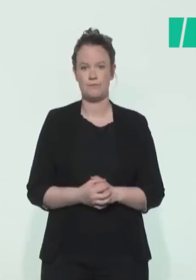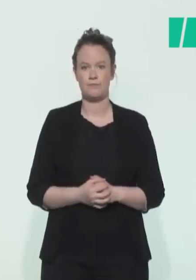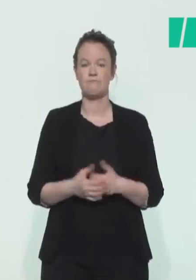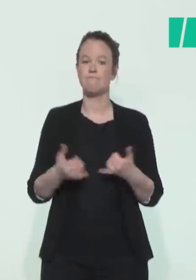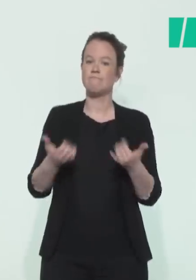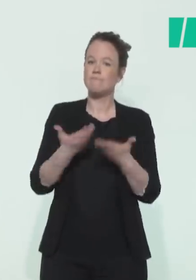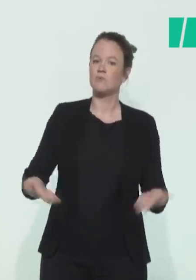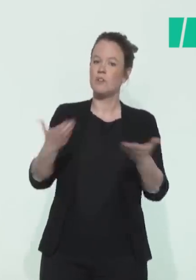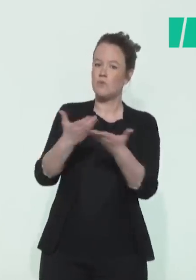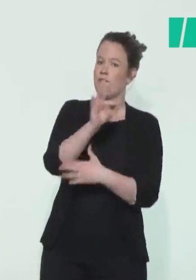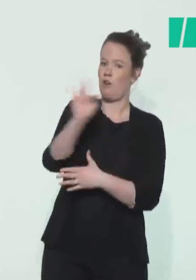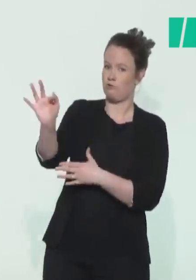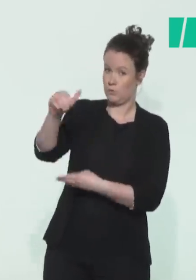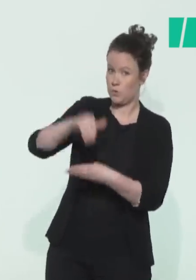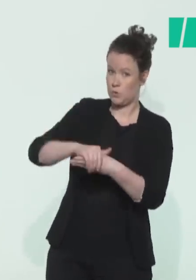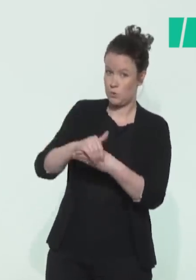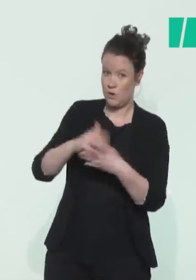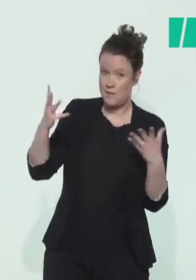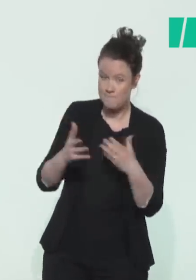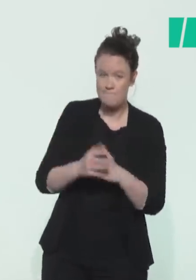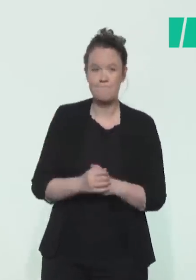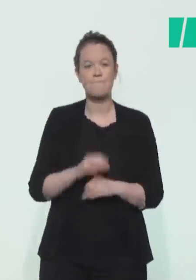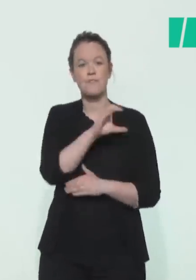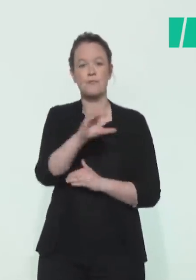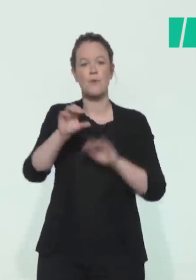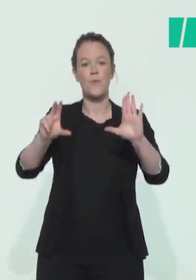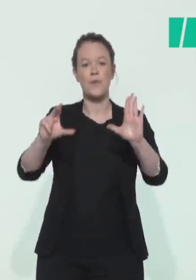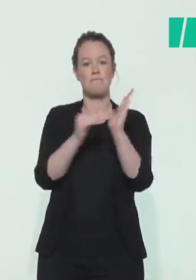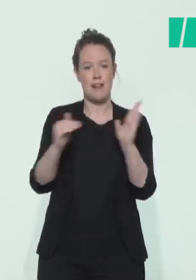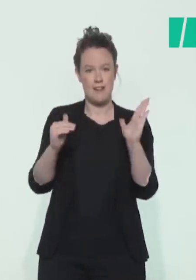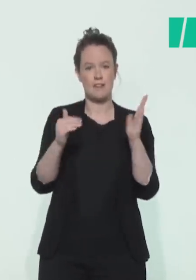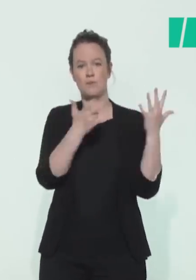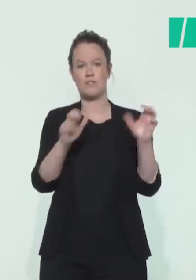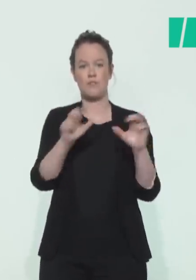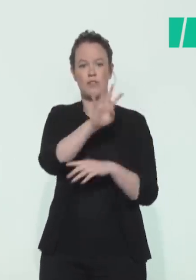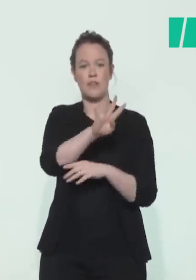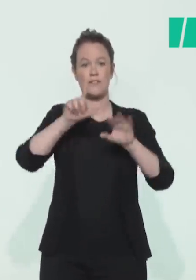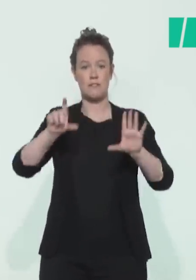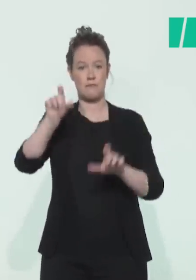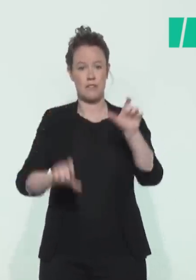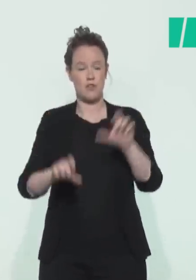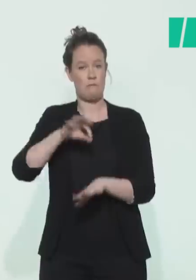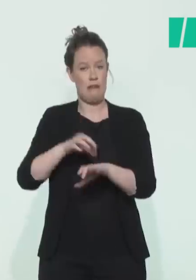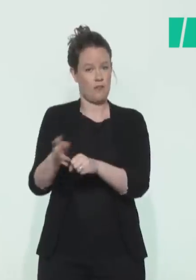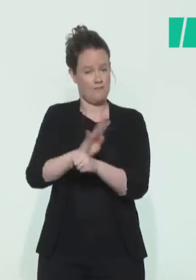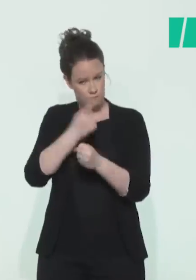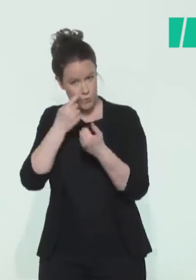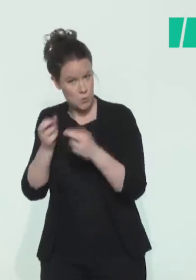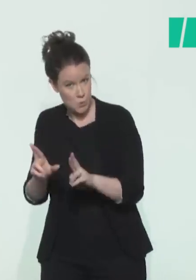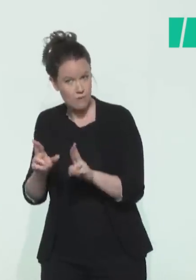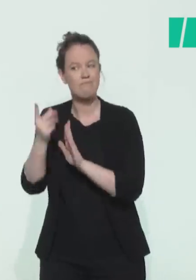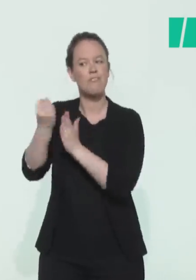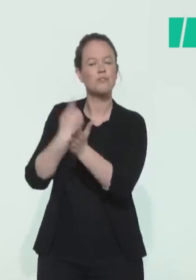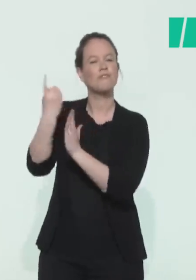En France, nous décomptons un total de 108 847 cas confirmés, selon Santé publique